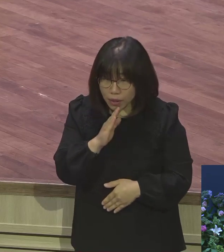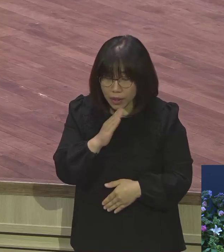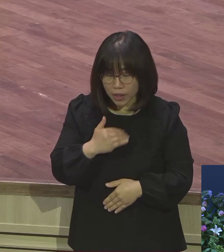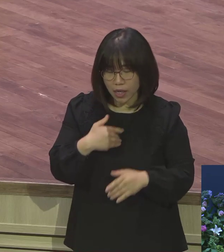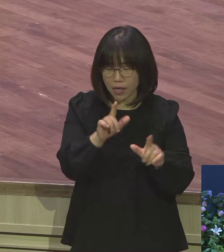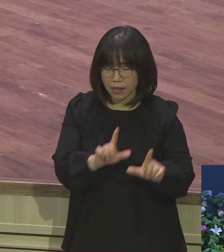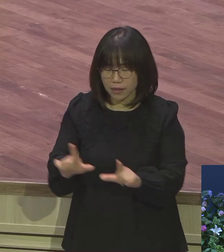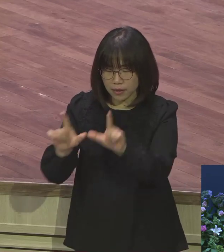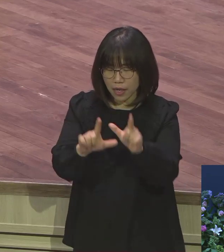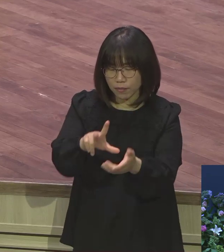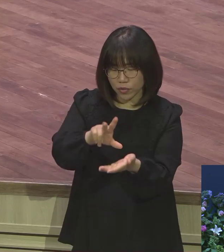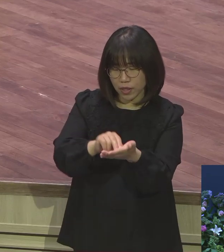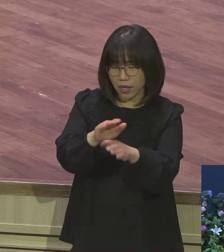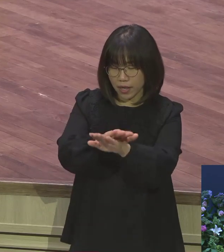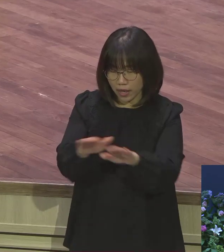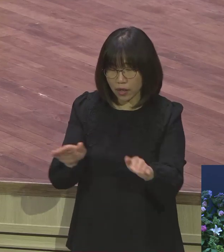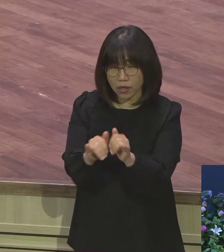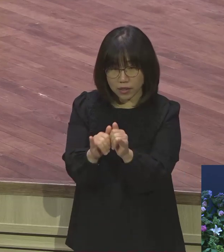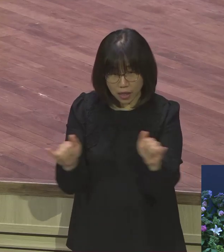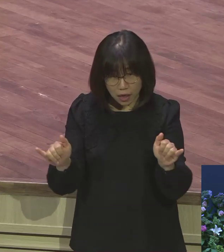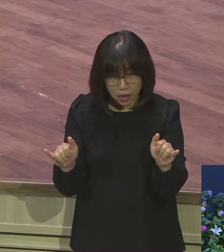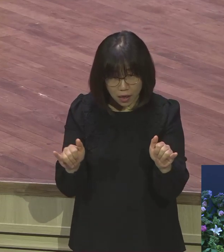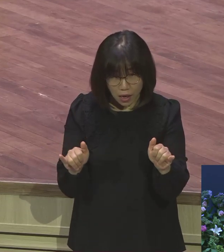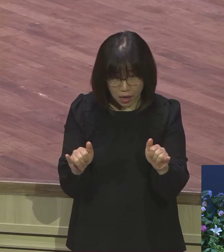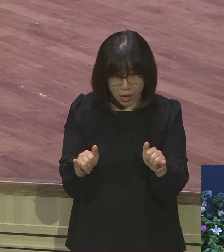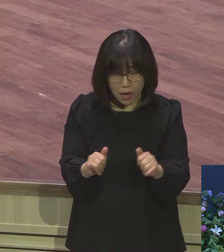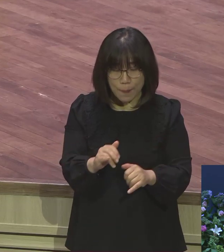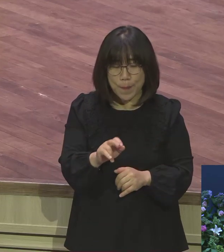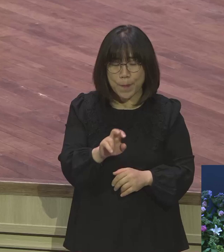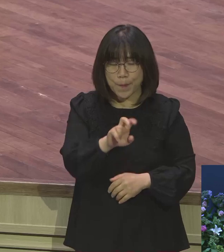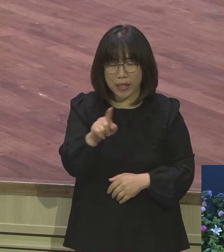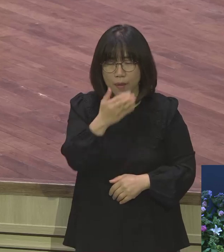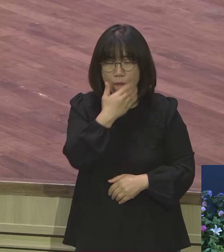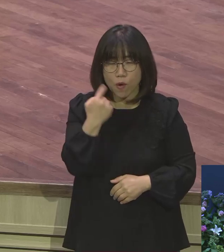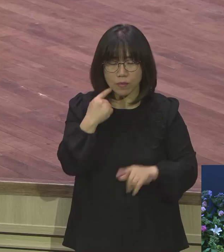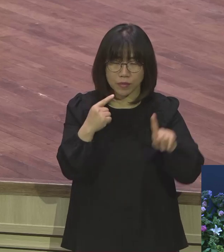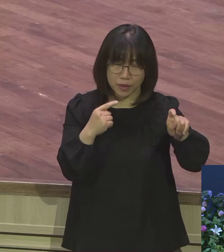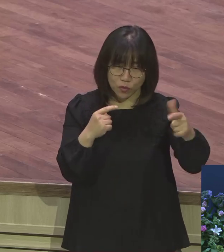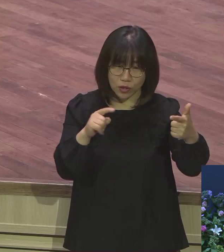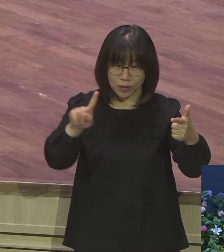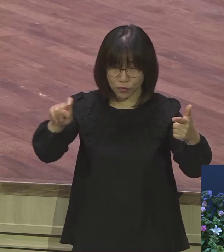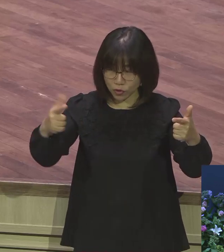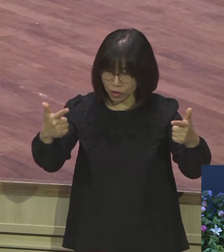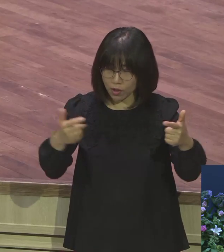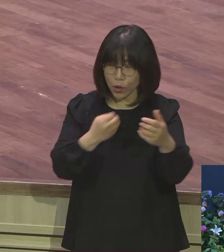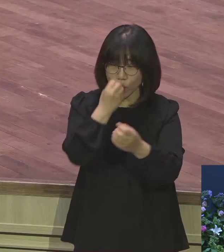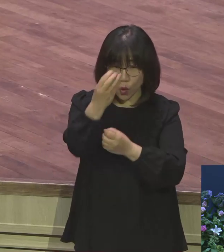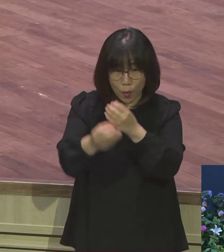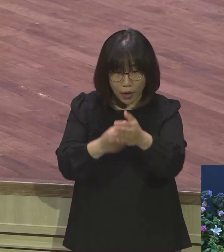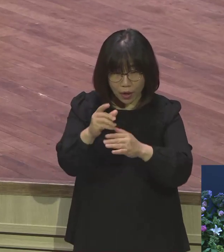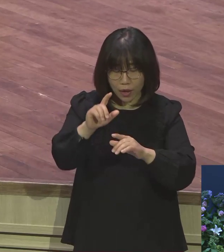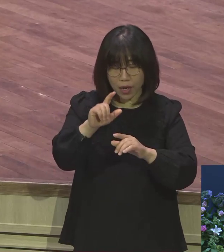우리가 고백하잖아요. 이 마태문 심자 심자를 그렇게 고백할 때 이것이요. 여러분이 입에서